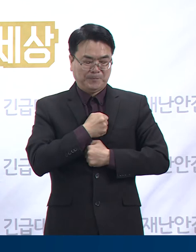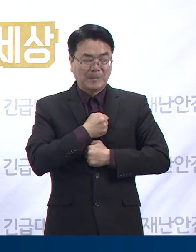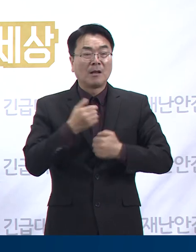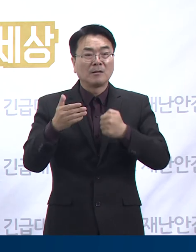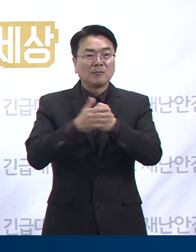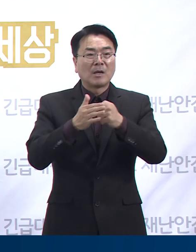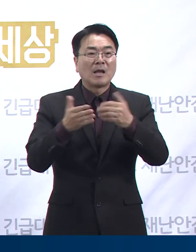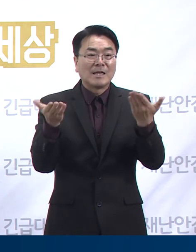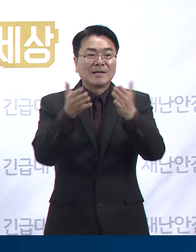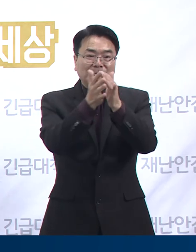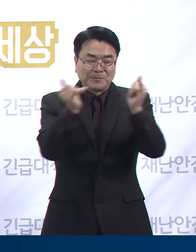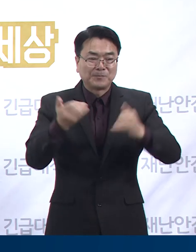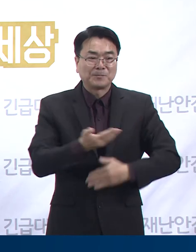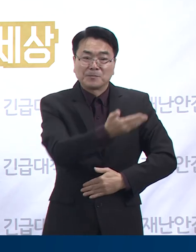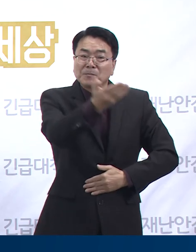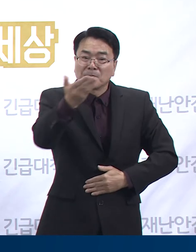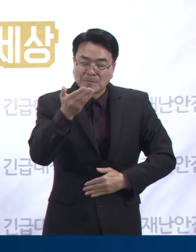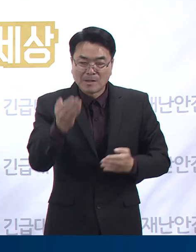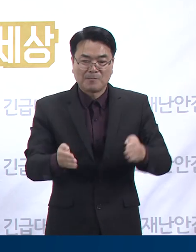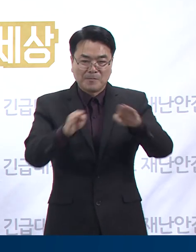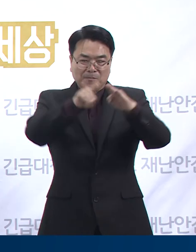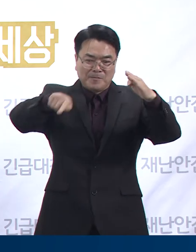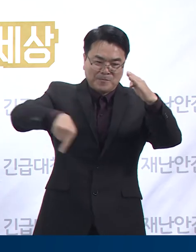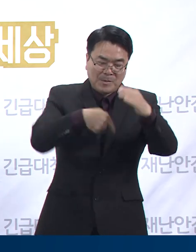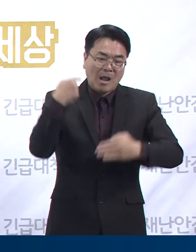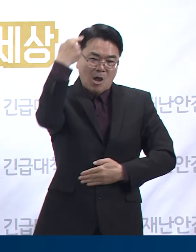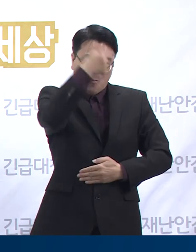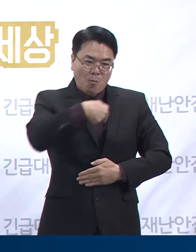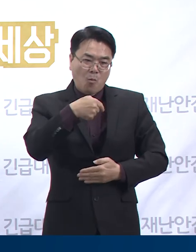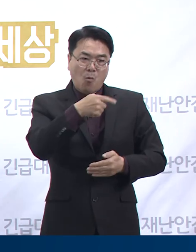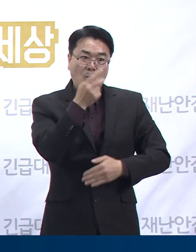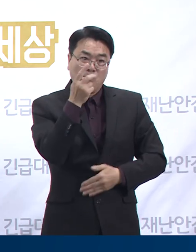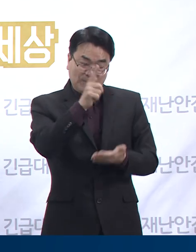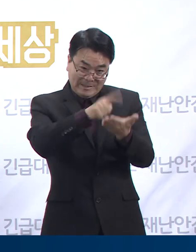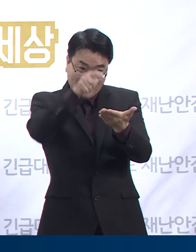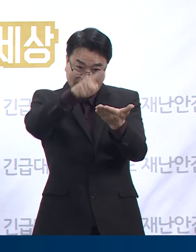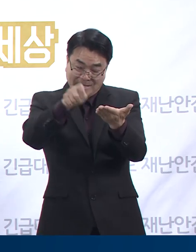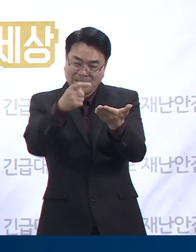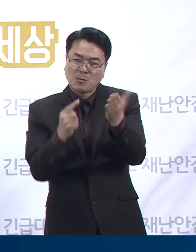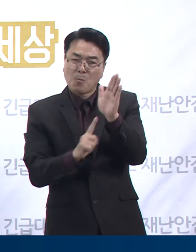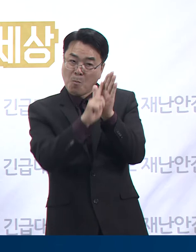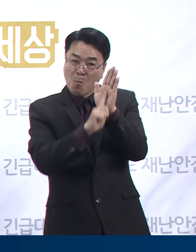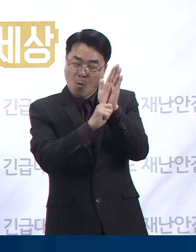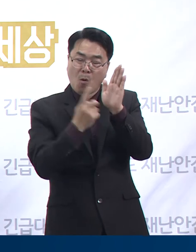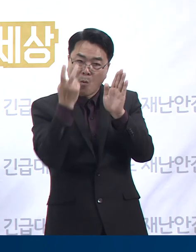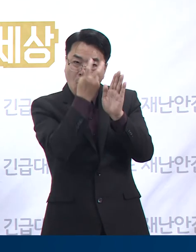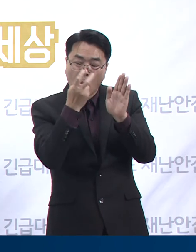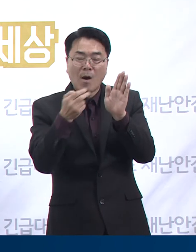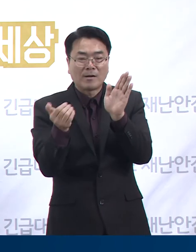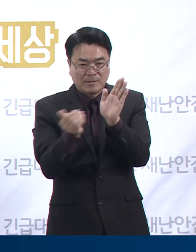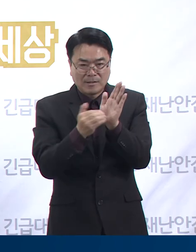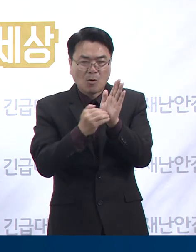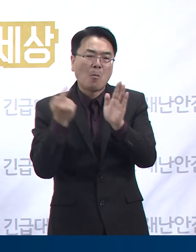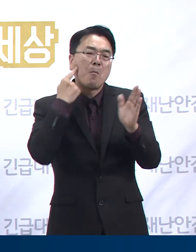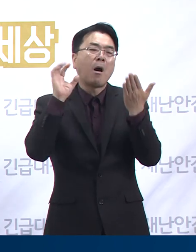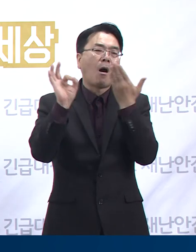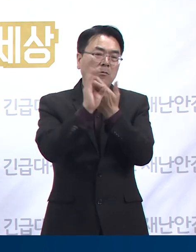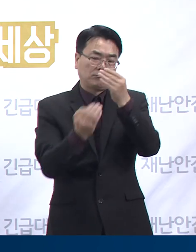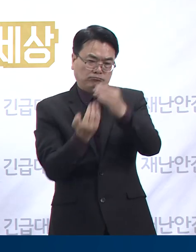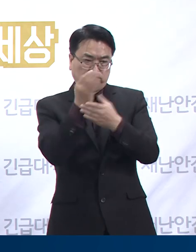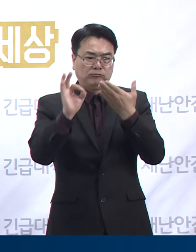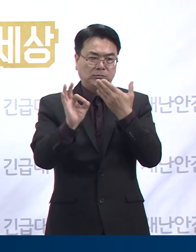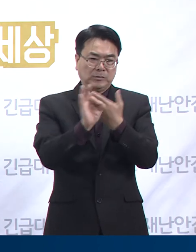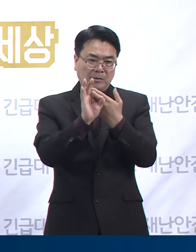종사자들분께서는 시설 내에서 수시로 발열 등 증상체크를 하여주시고 오심증상 발생 시에는 즉시 진단검사를